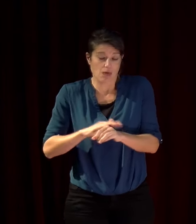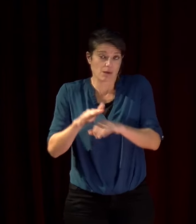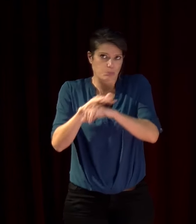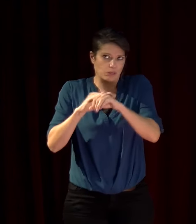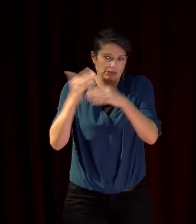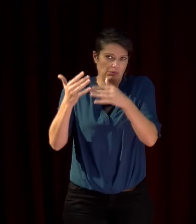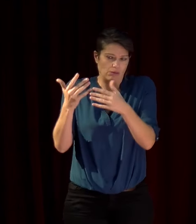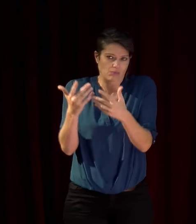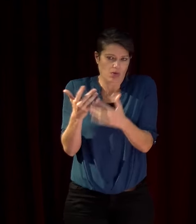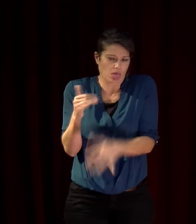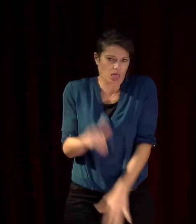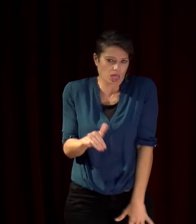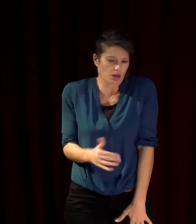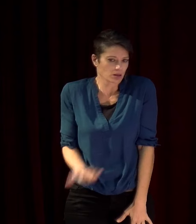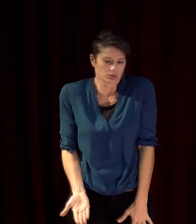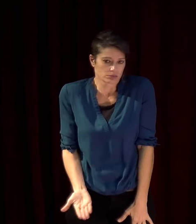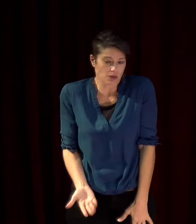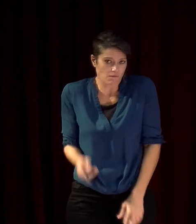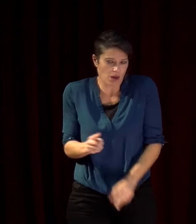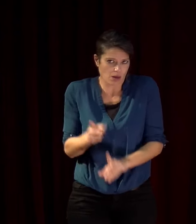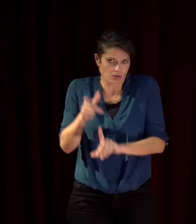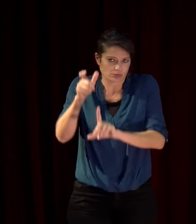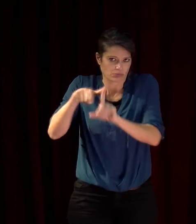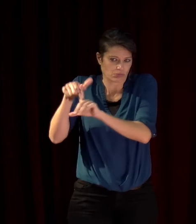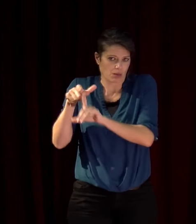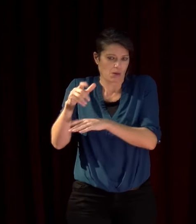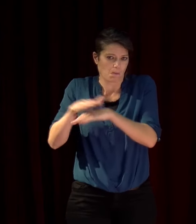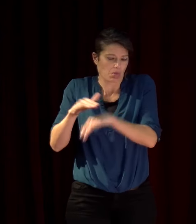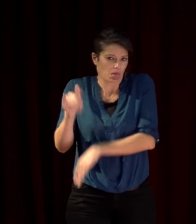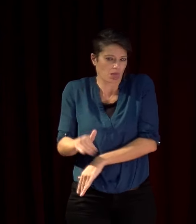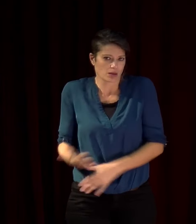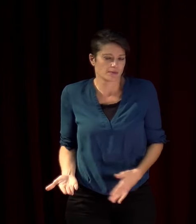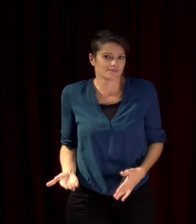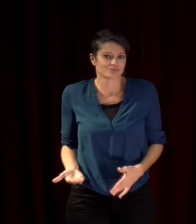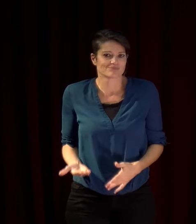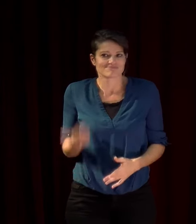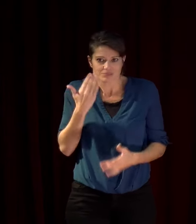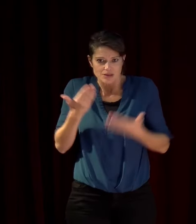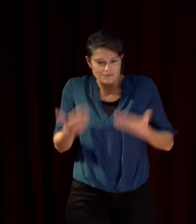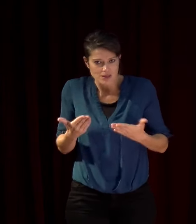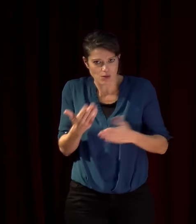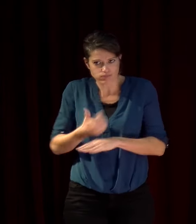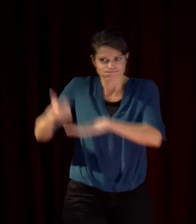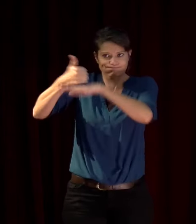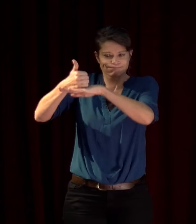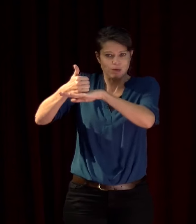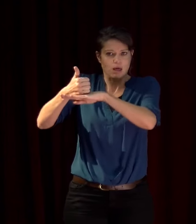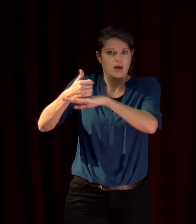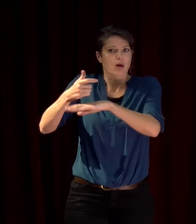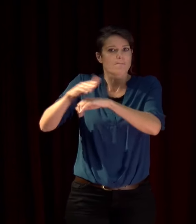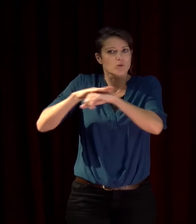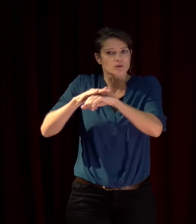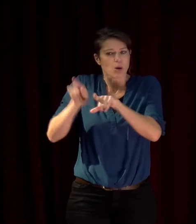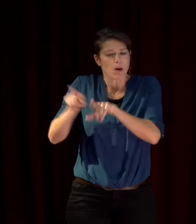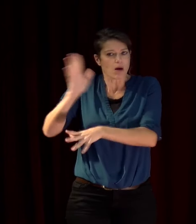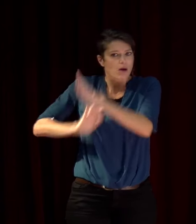avons des hommes politiques médiocres voilà si nous avions eu des gens comme autant de je ne dirais pas de l'Andalousie rêvée